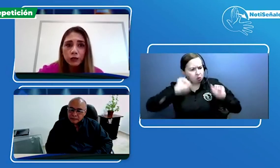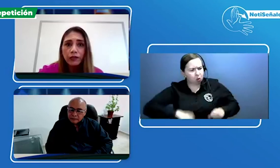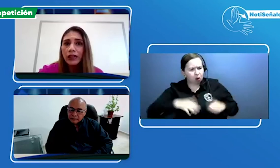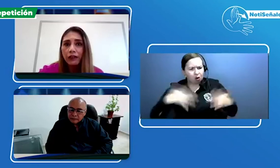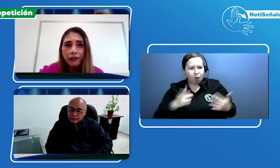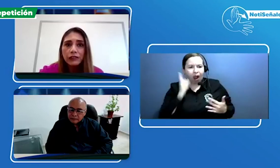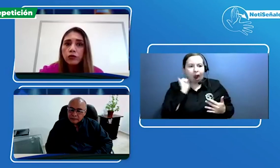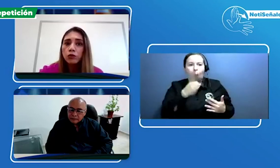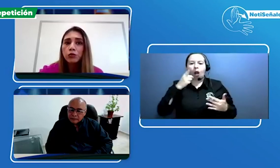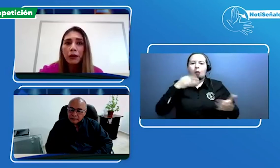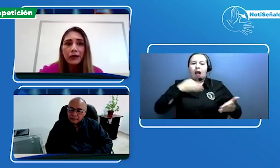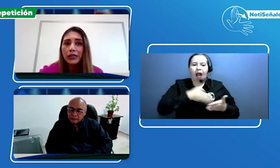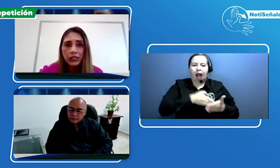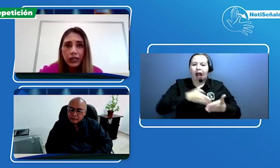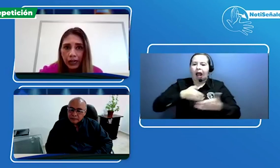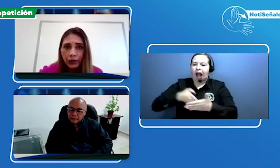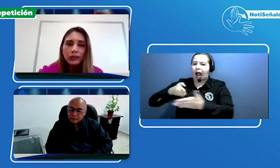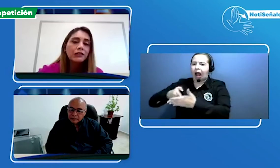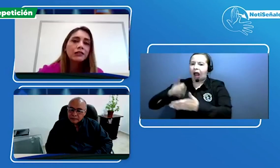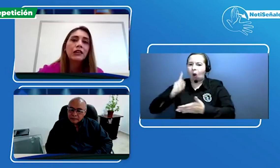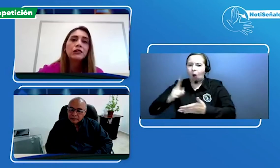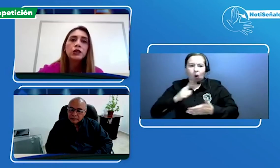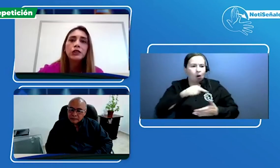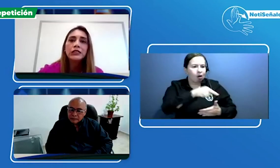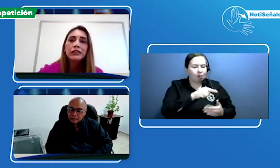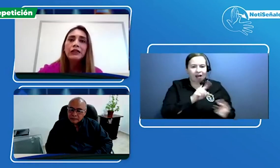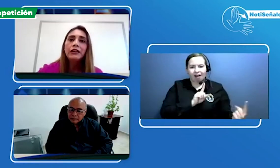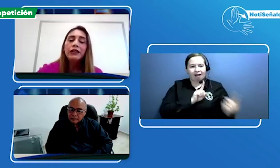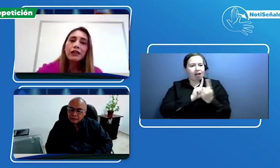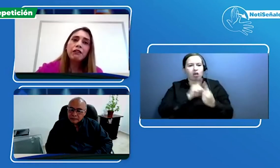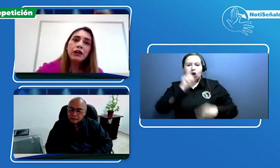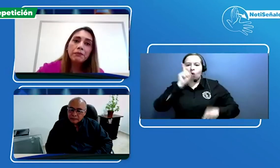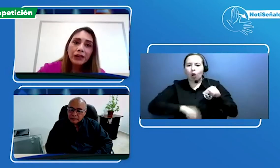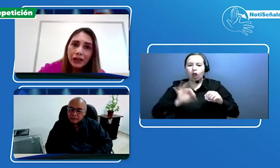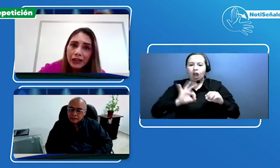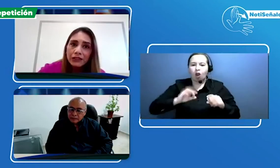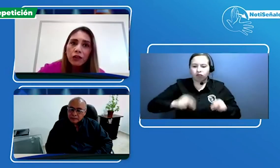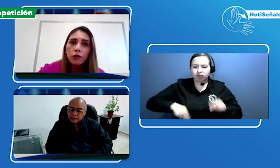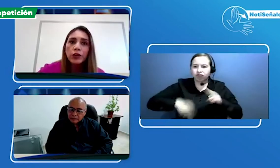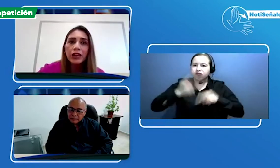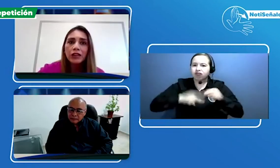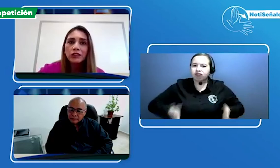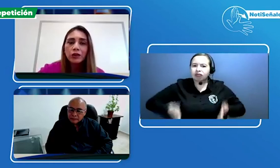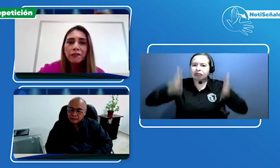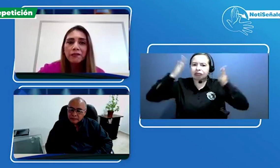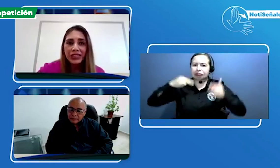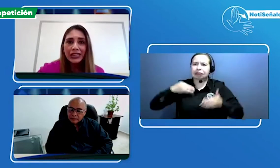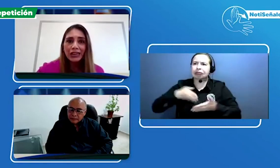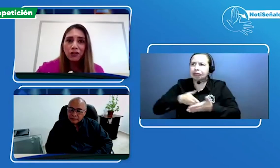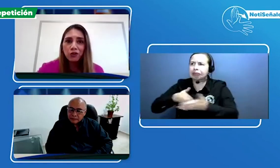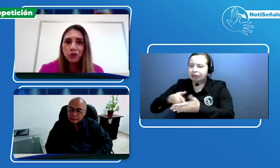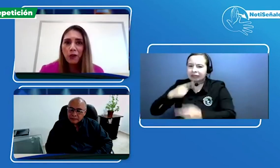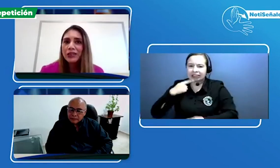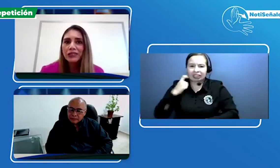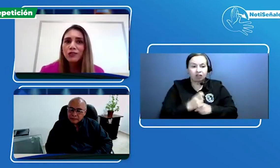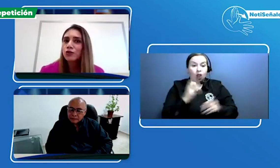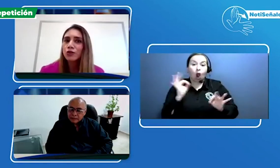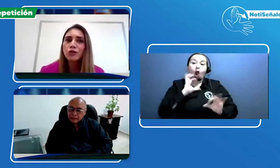en la infraestructura para llegar a nuestras instalaciones, que habían barreras de comunicación y que incluso a veces nosotros